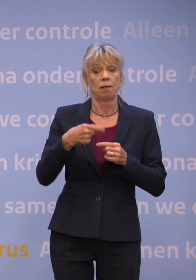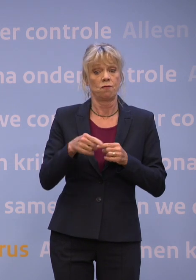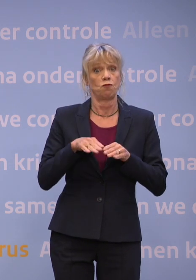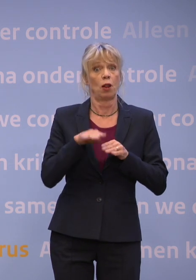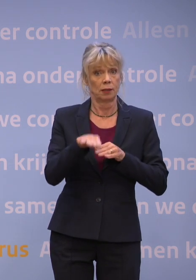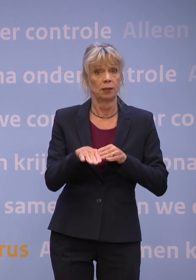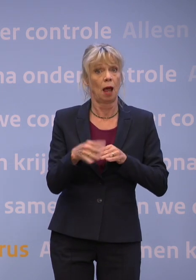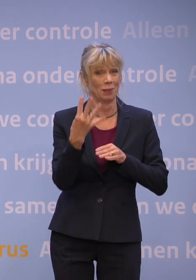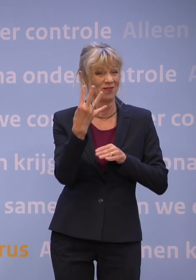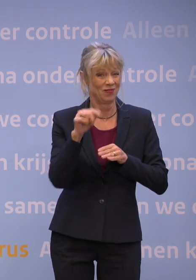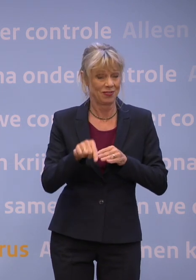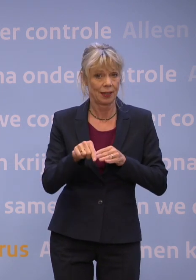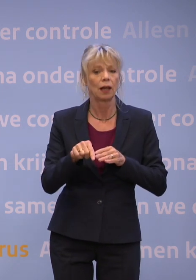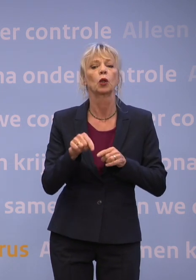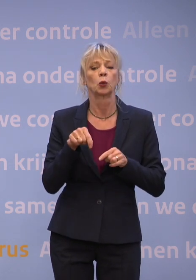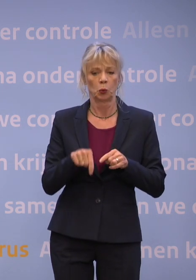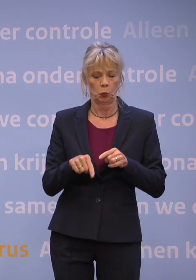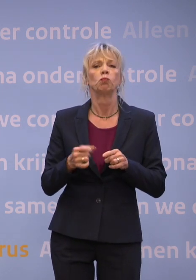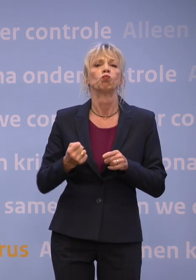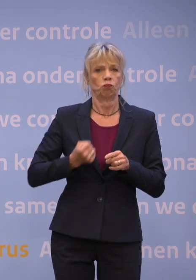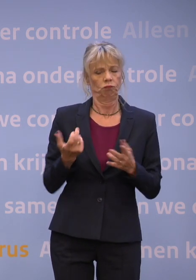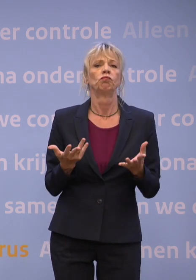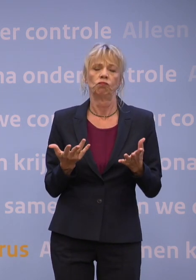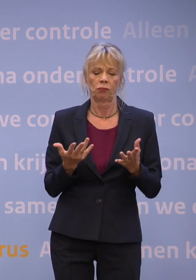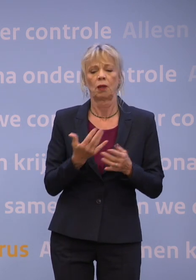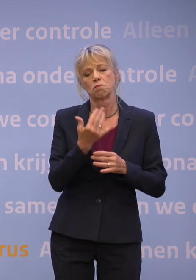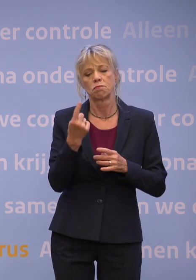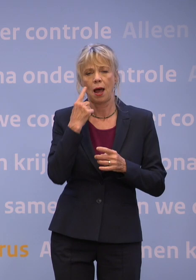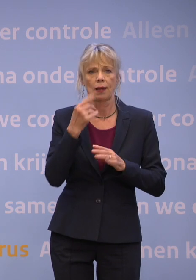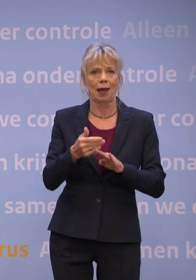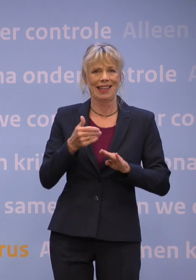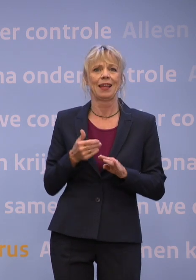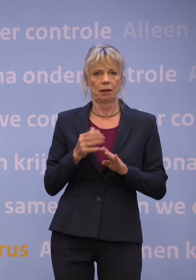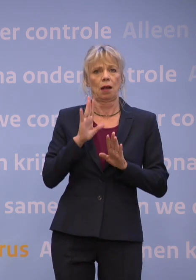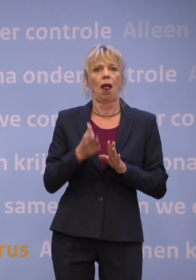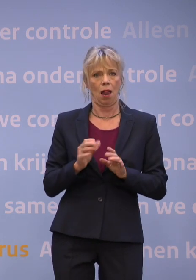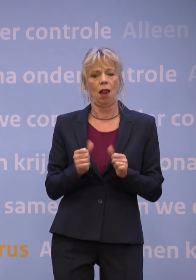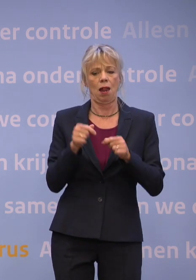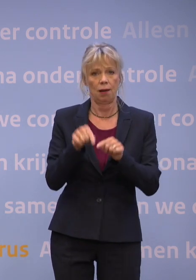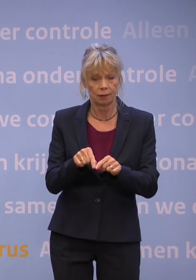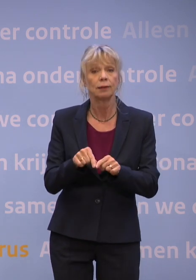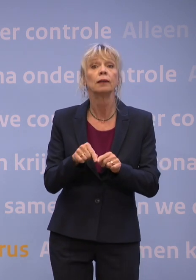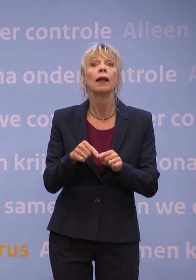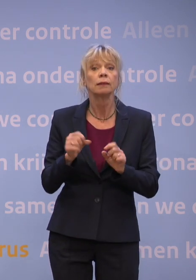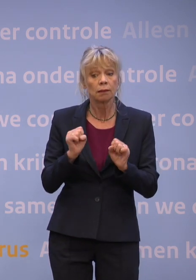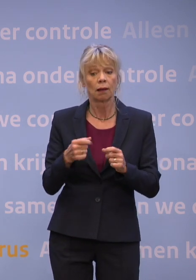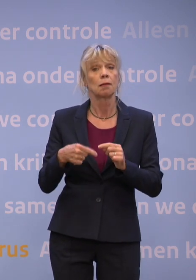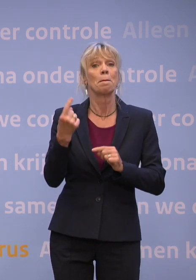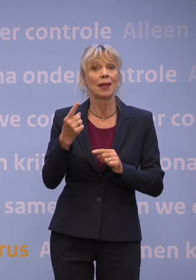een paar dagen eerder durven te zetten en dat er zelfs meer kan dan we eerder dachten.